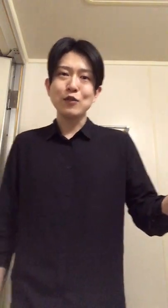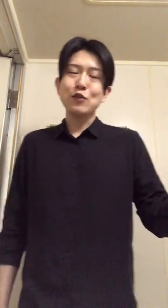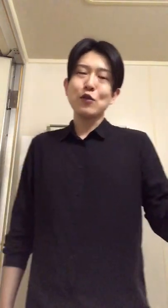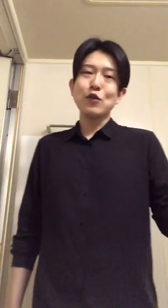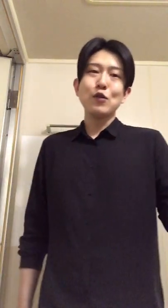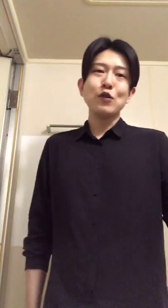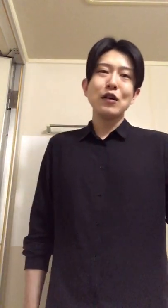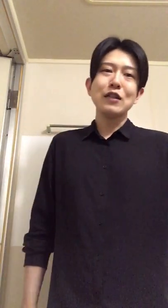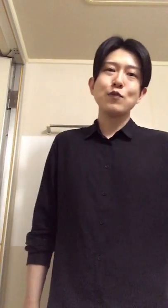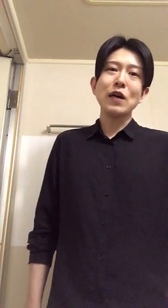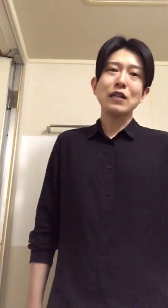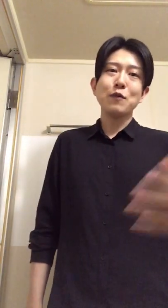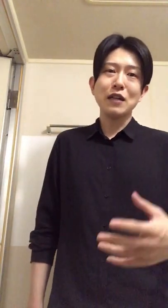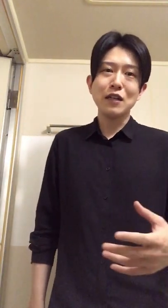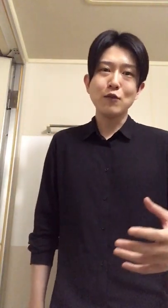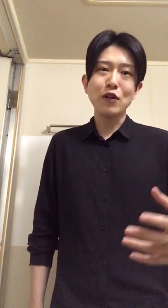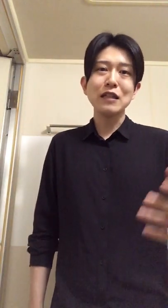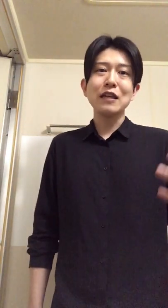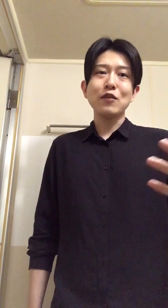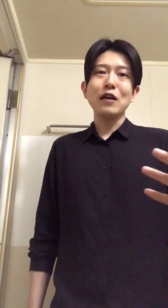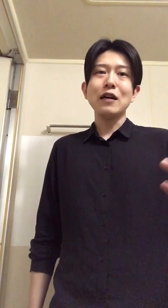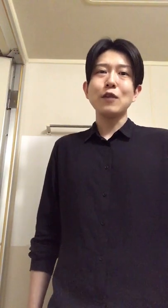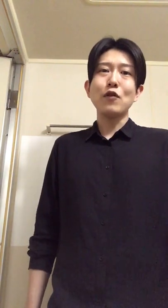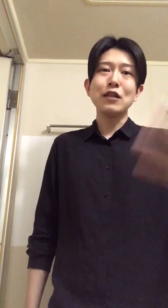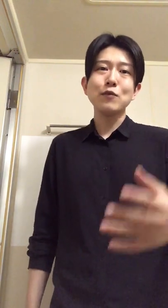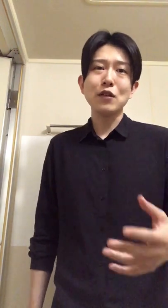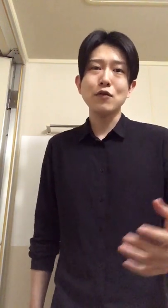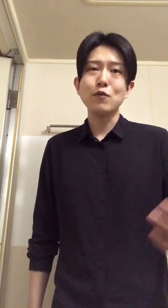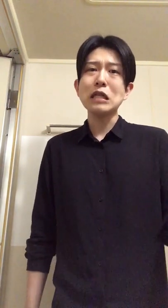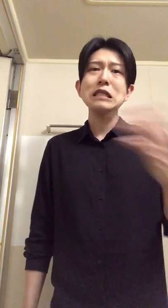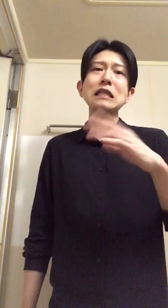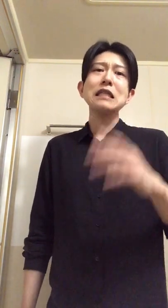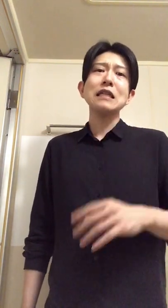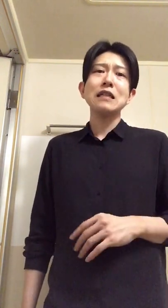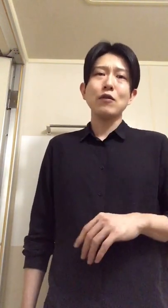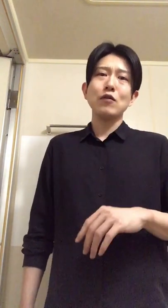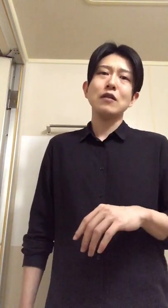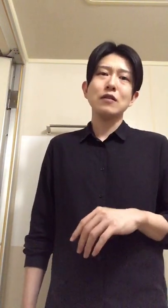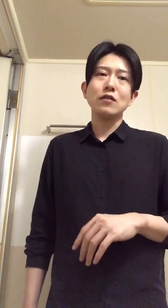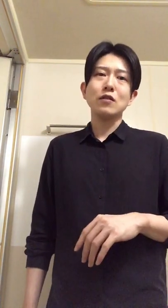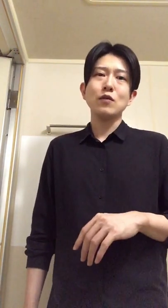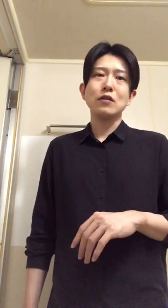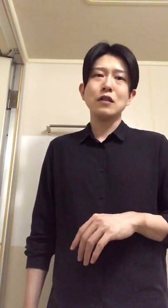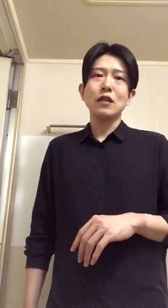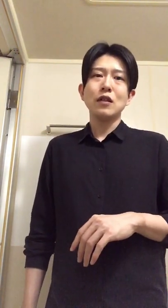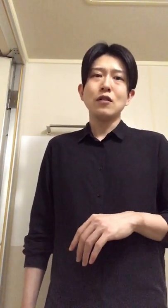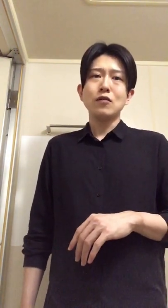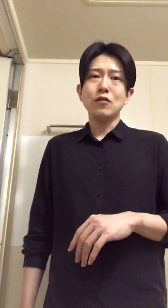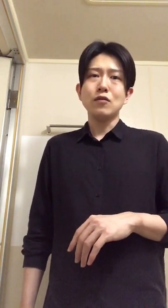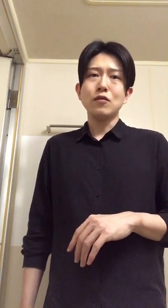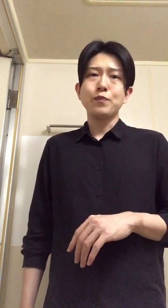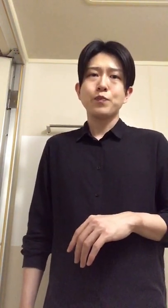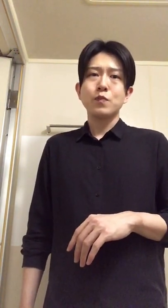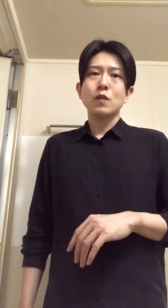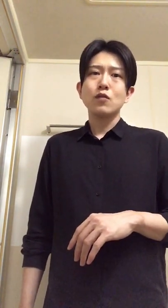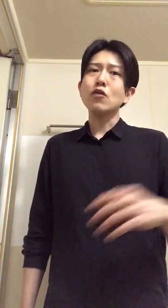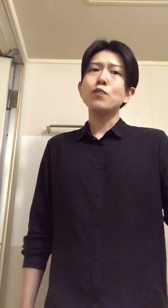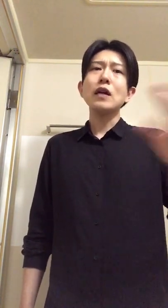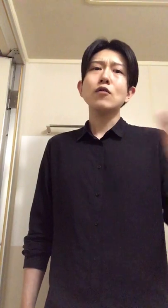んそのあいつバカだみたいなわかんないけど頭おかしいみたいなでも全然気にならないよ俺だって別にうんそういうプライド